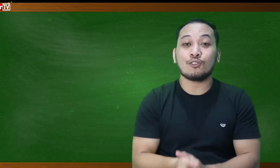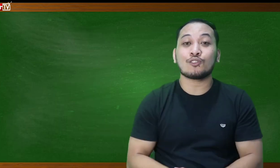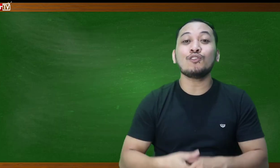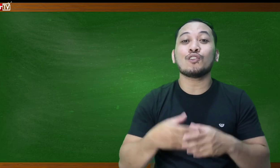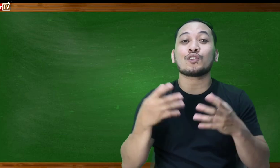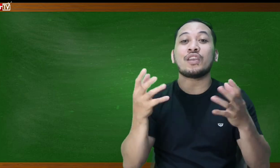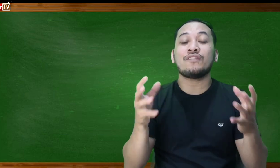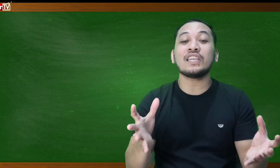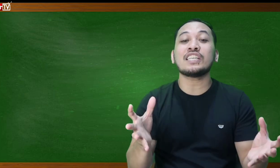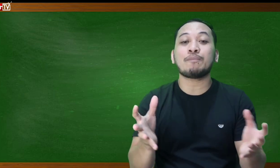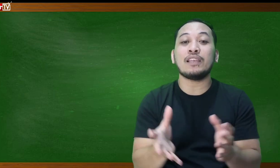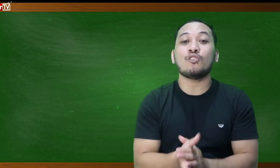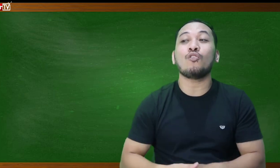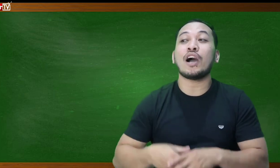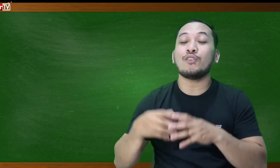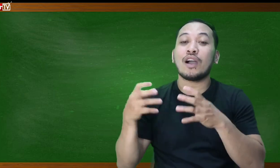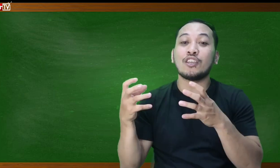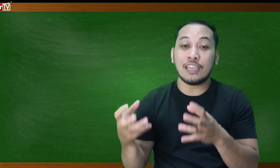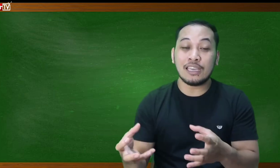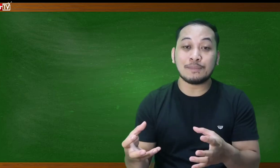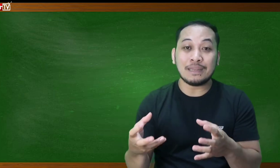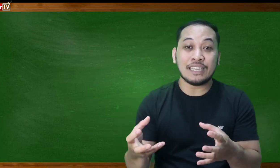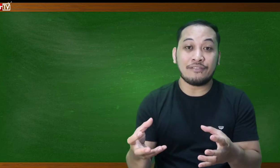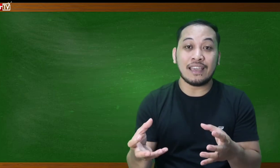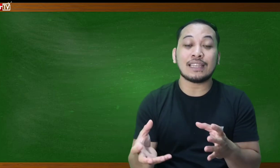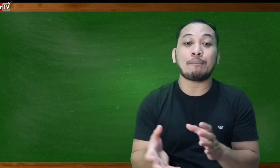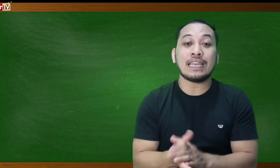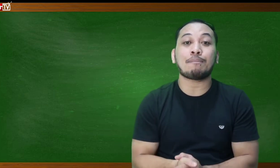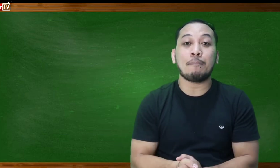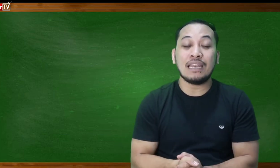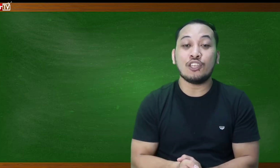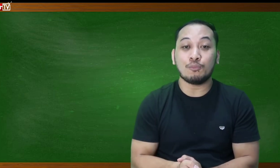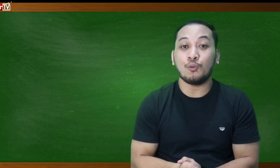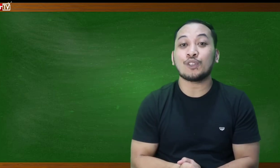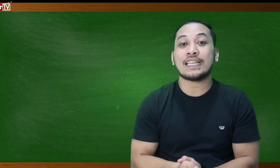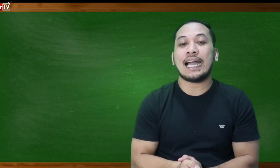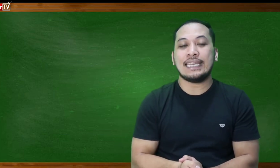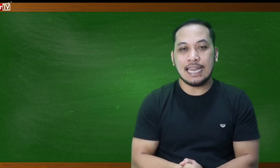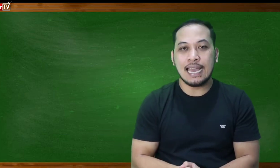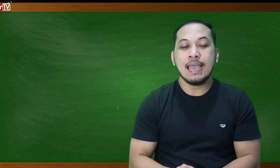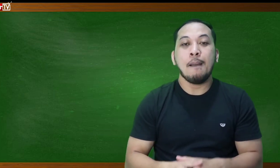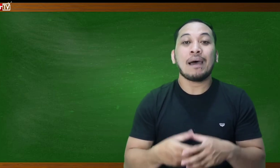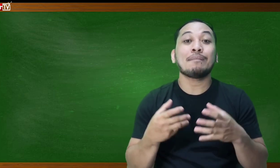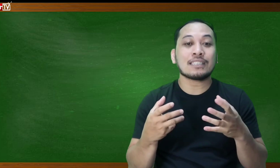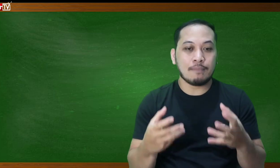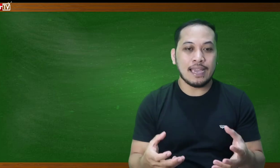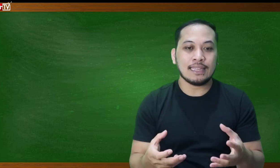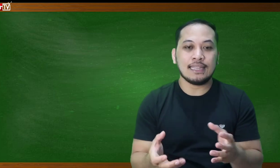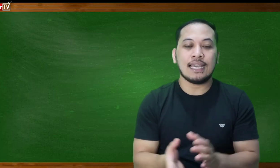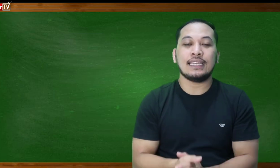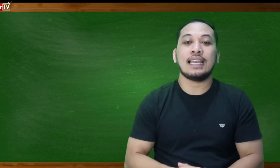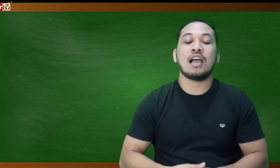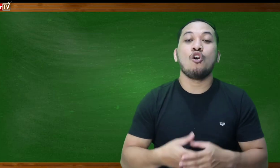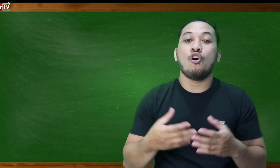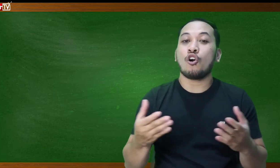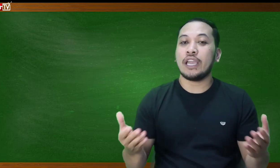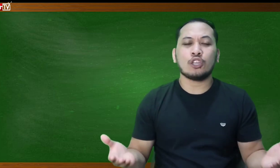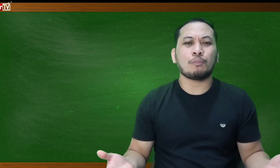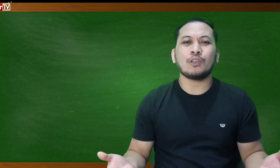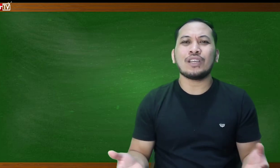gusto nyo so i-fingerspell nyo kung ano nga yung specific na pinapabili nyo po sa kanila para mas maintindihan nila okay ito pa yung